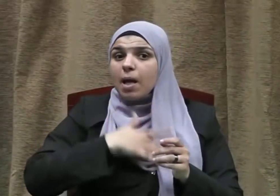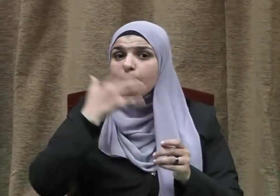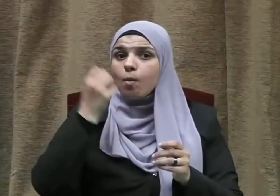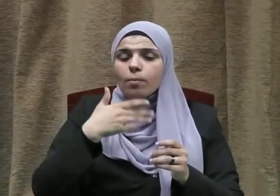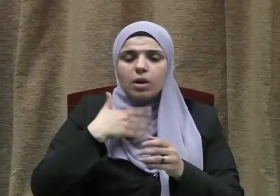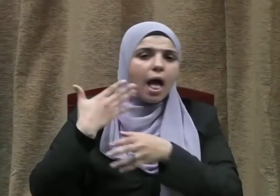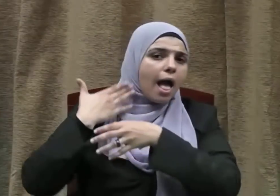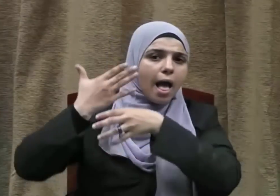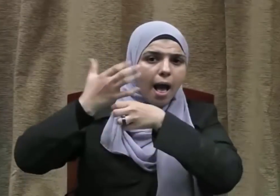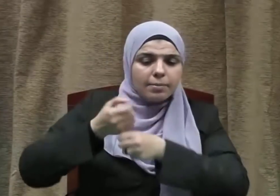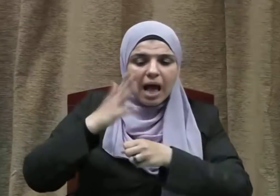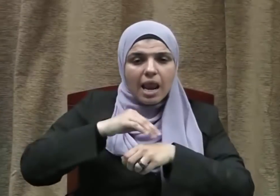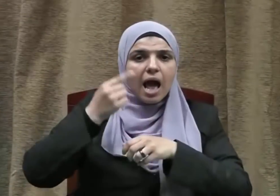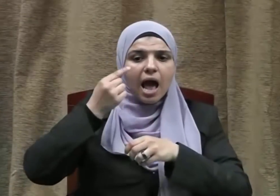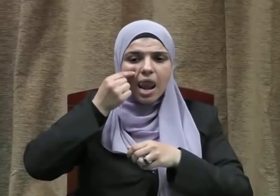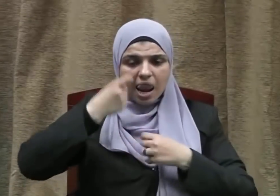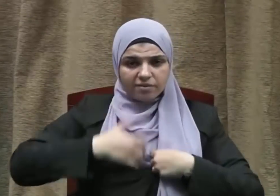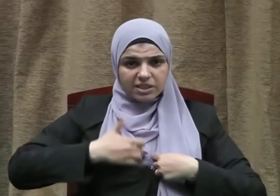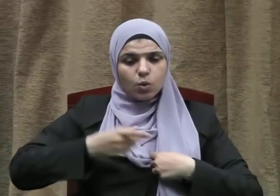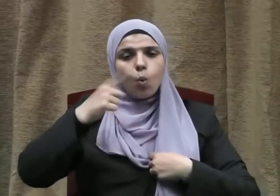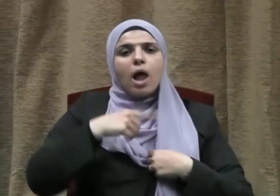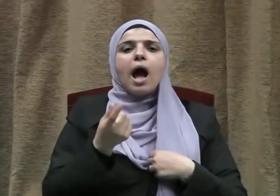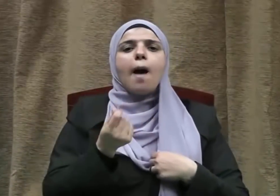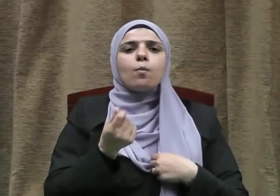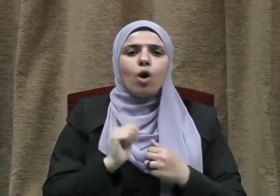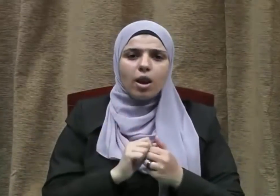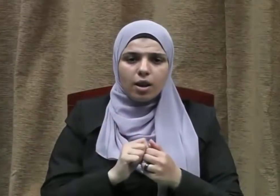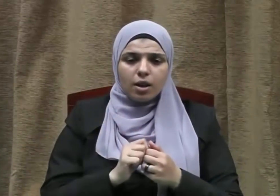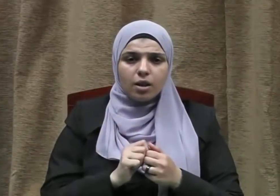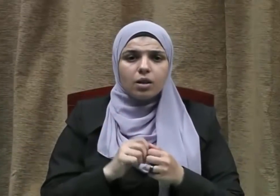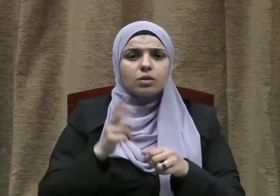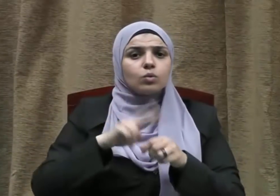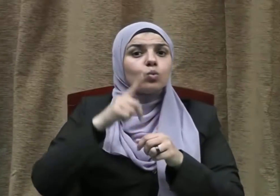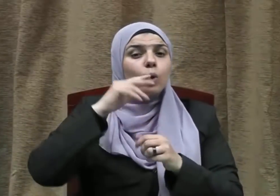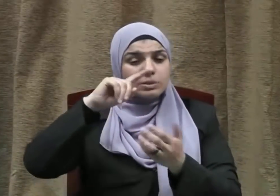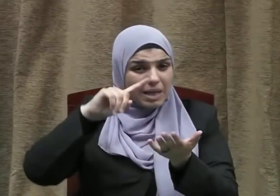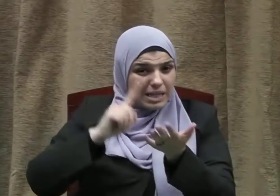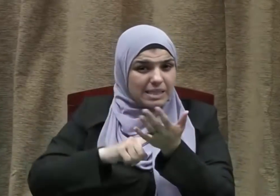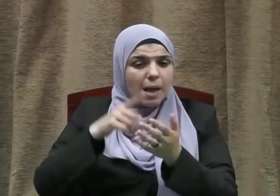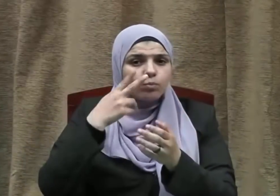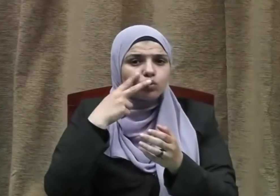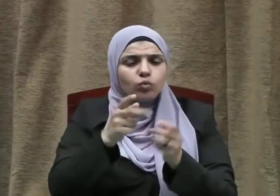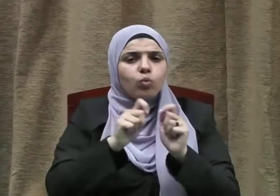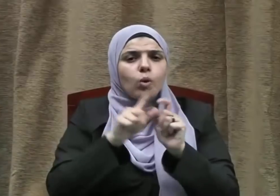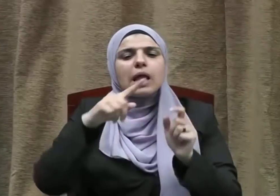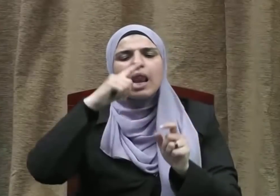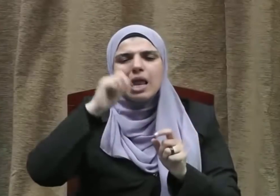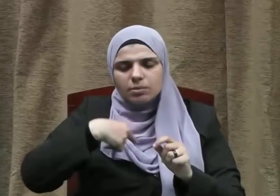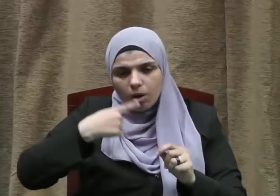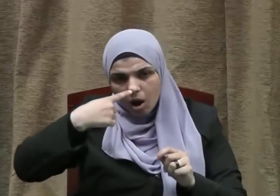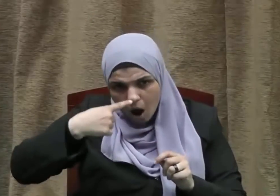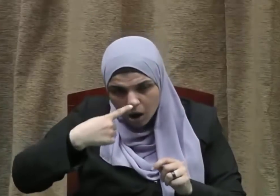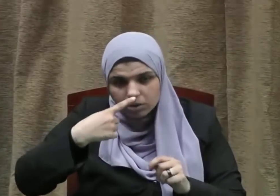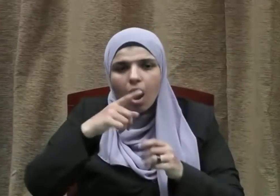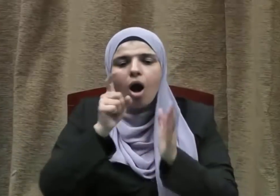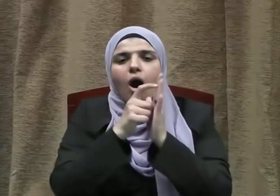يأمنون به على أنفسهم وأموالهم ويلزمه ذلك أن